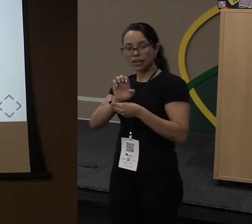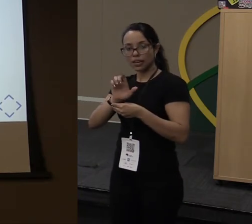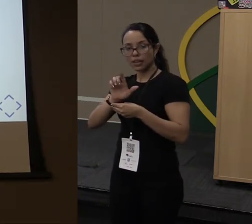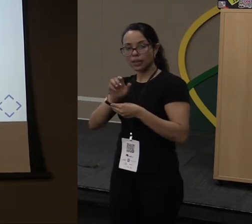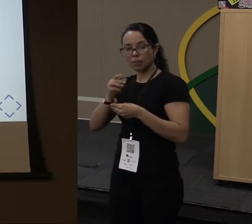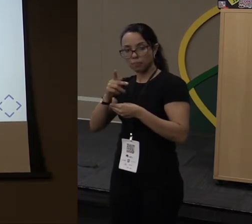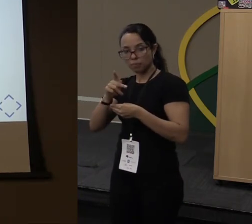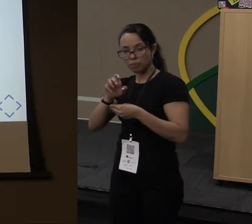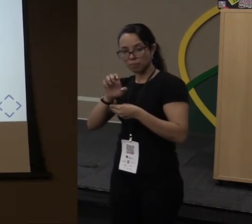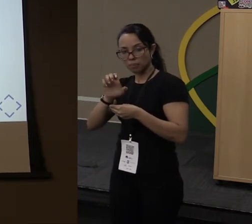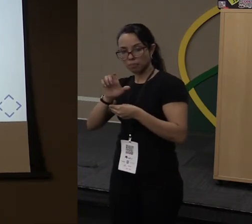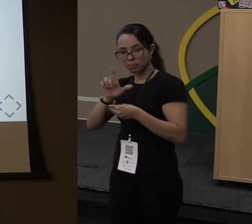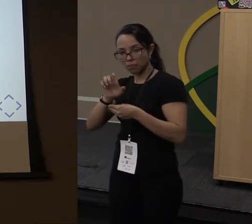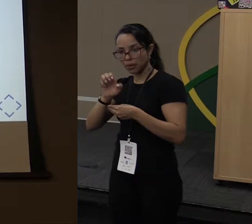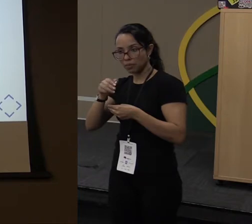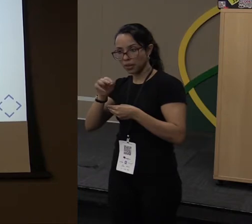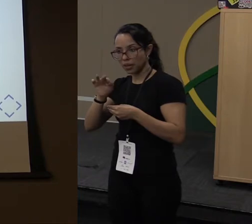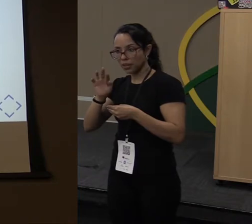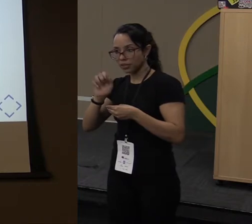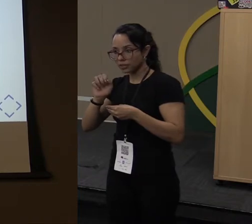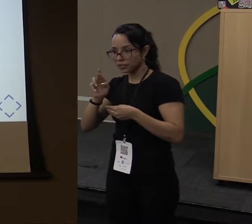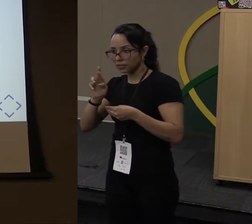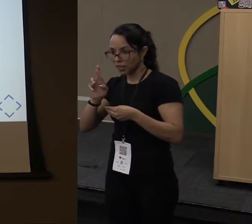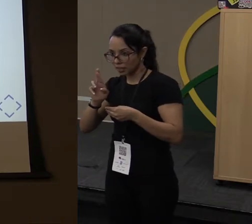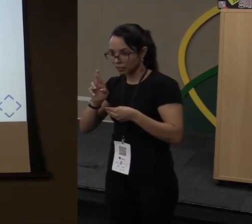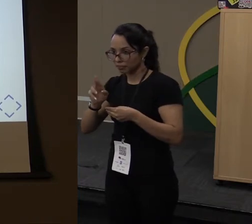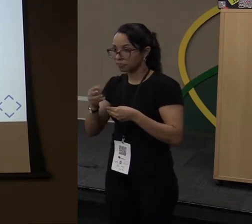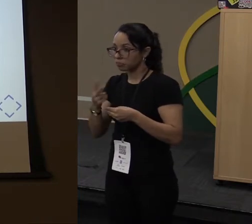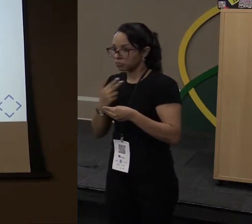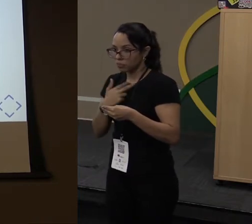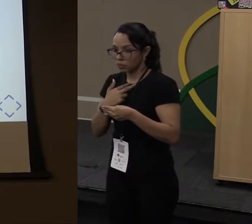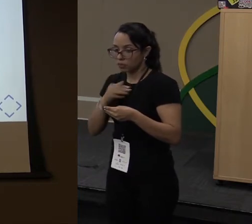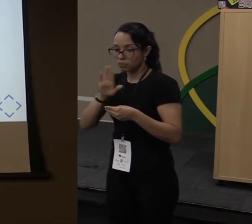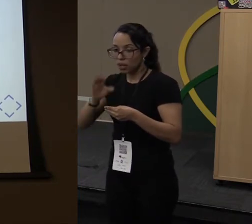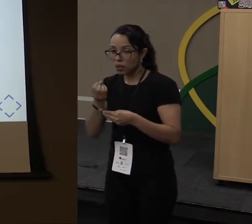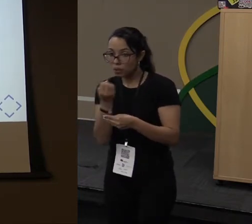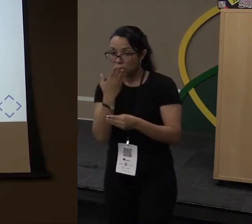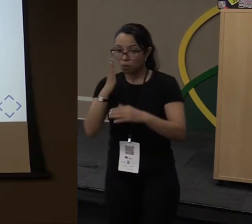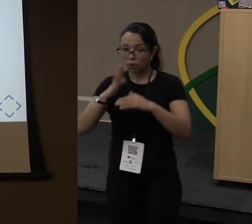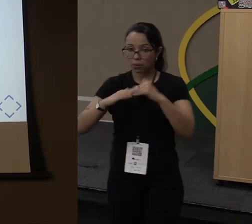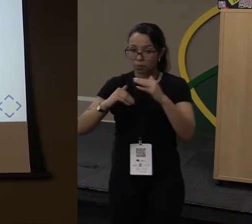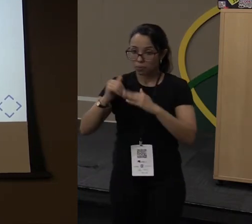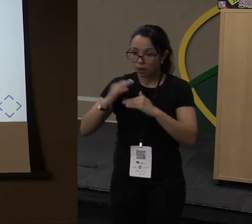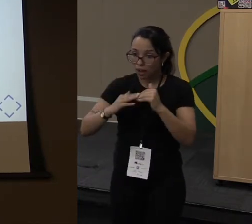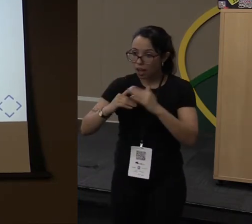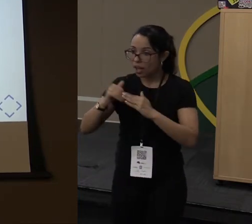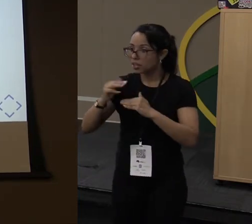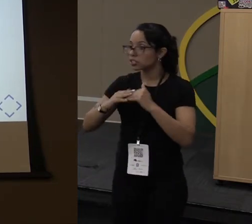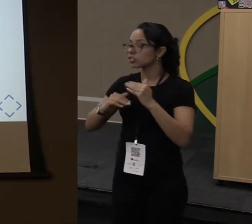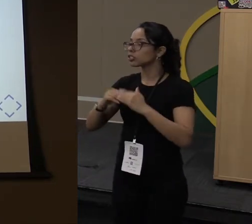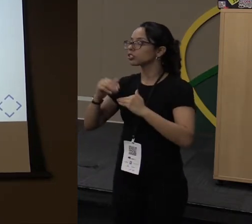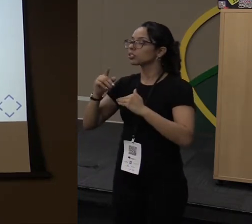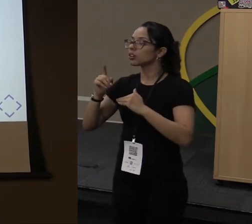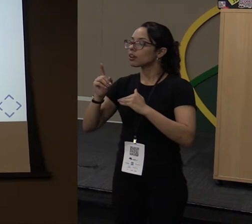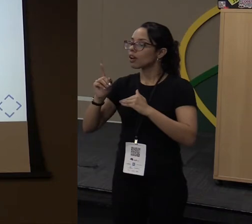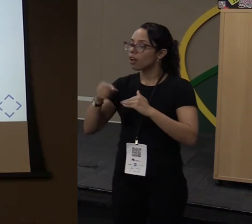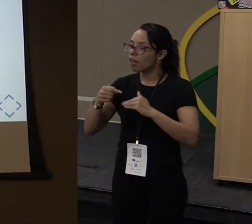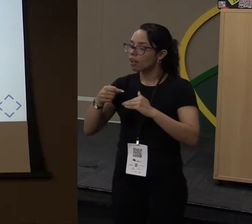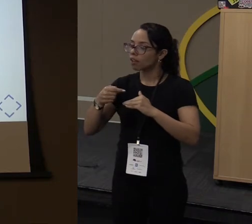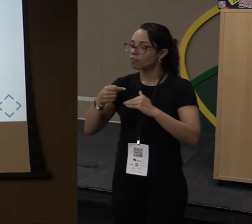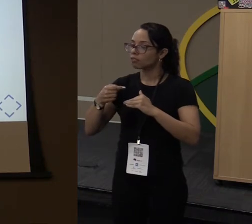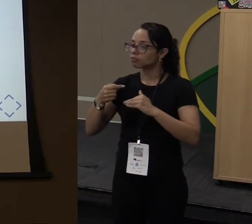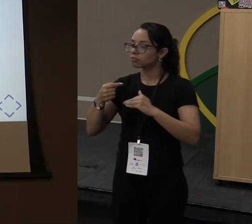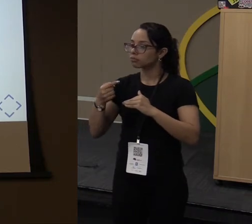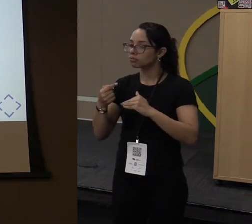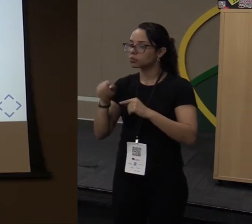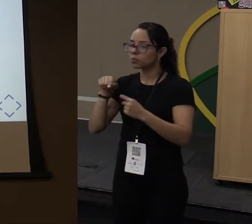Mas a boa prática diz que é interessante a gente deixar essa anotação funcional interface. Para quê? Para